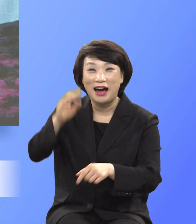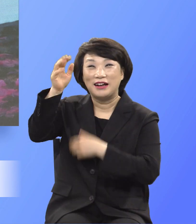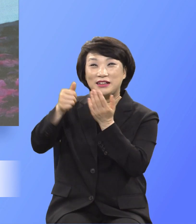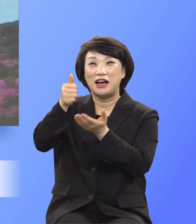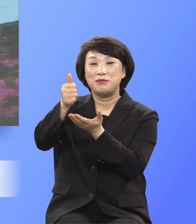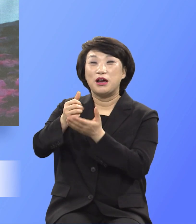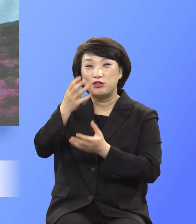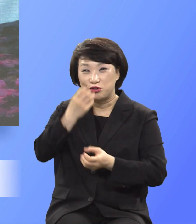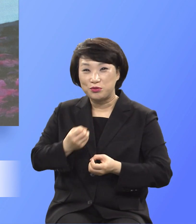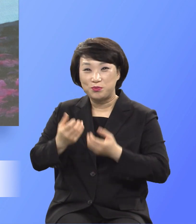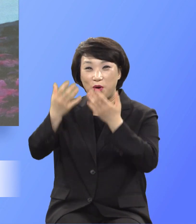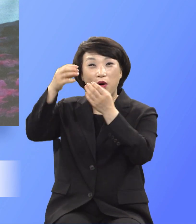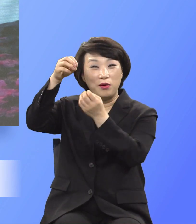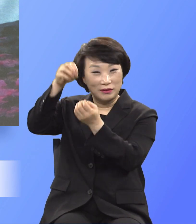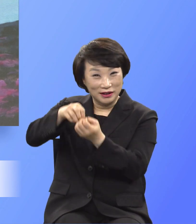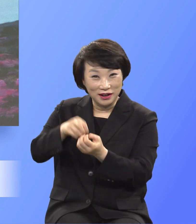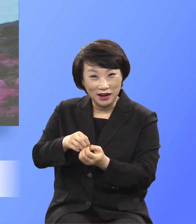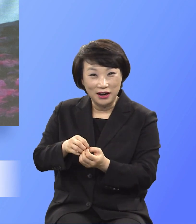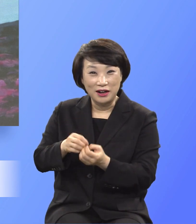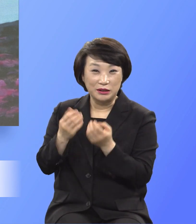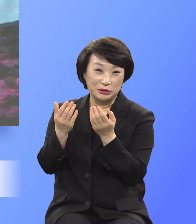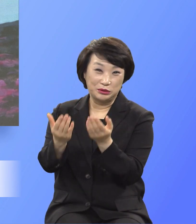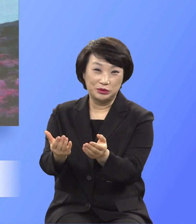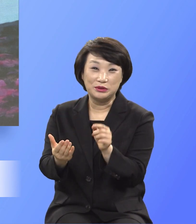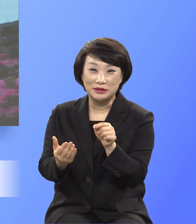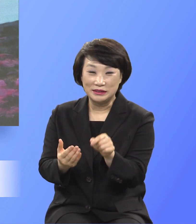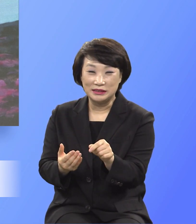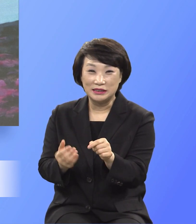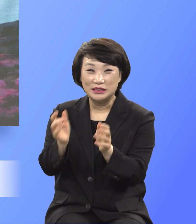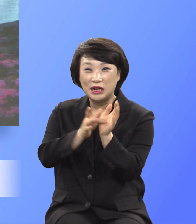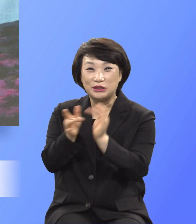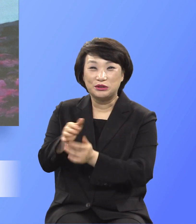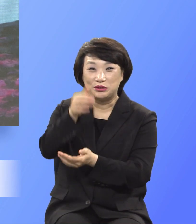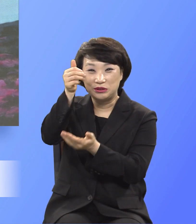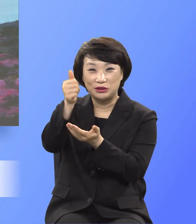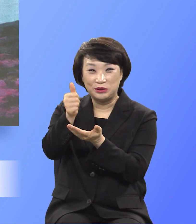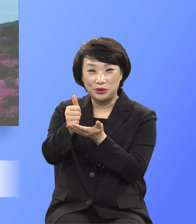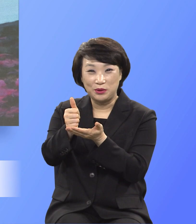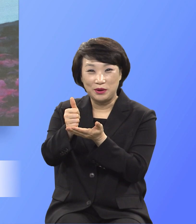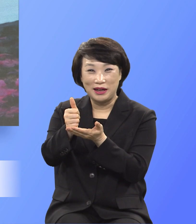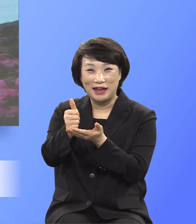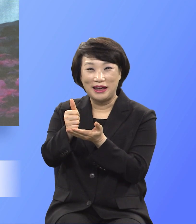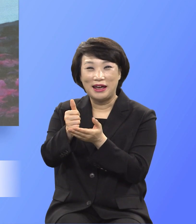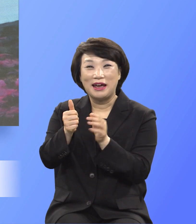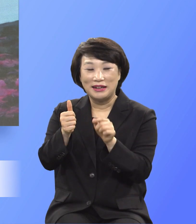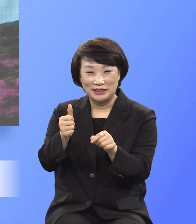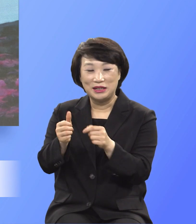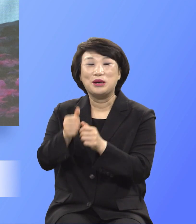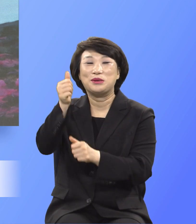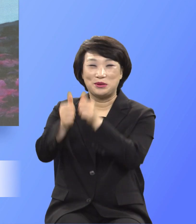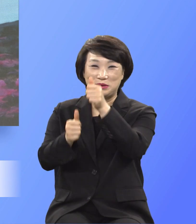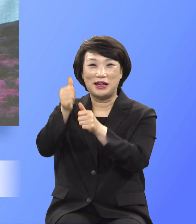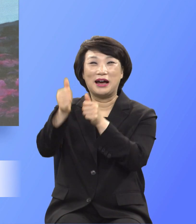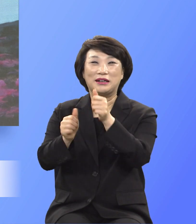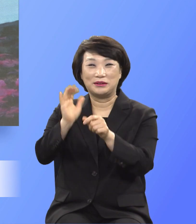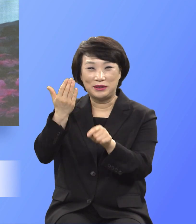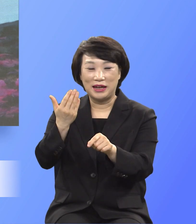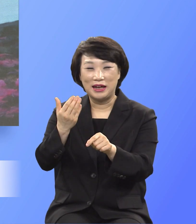축복의 대를 이을 예수 그리스도의 조상 아브라함이